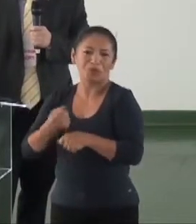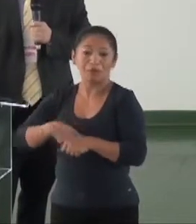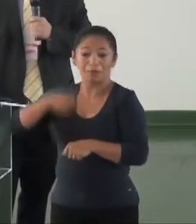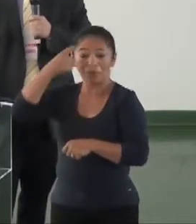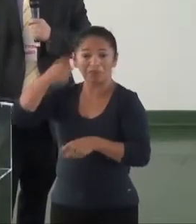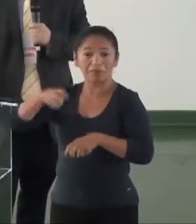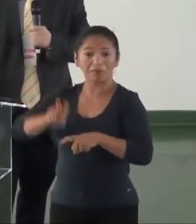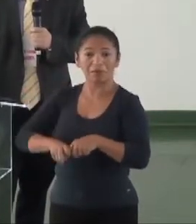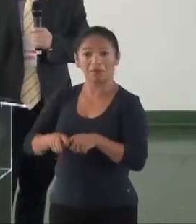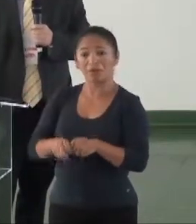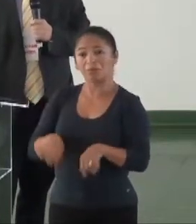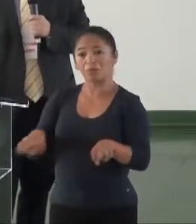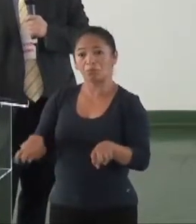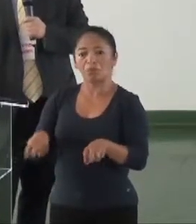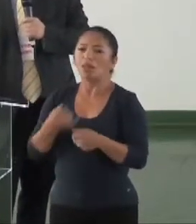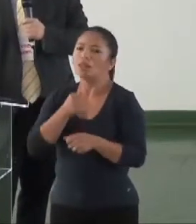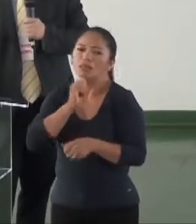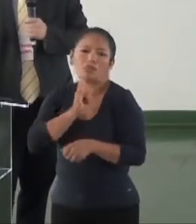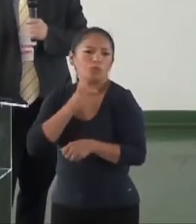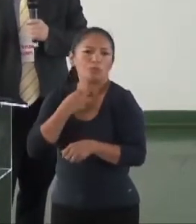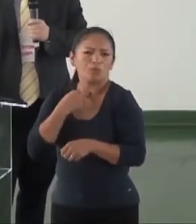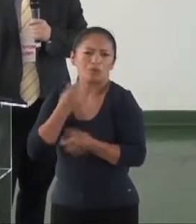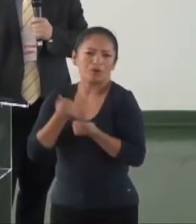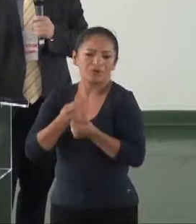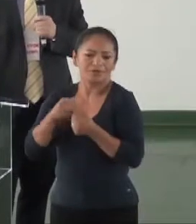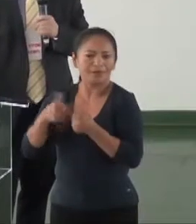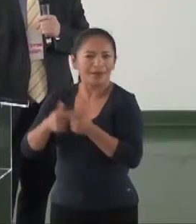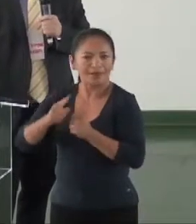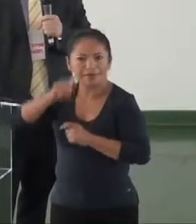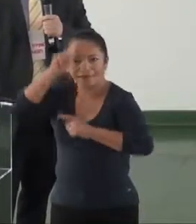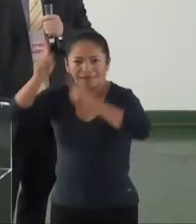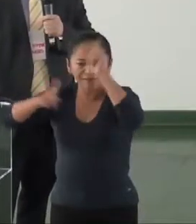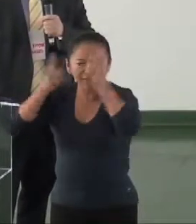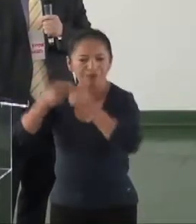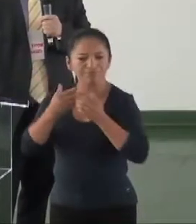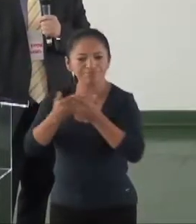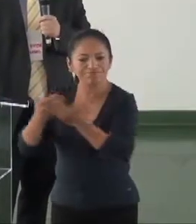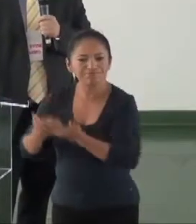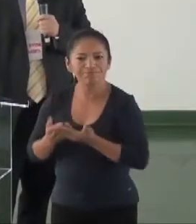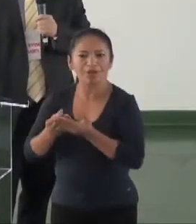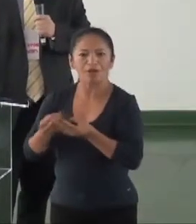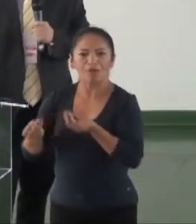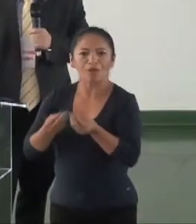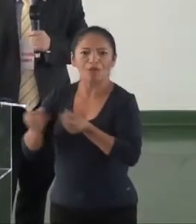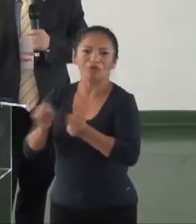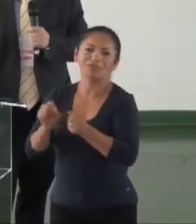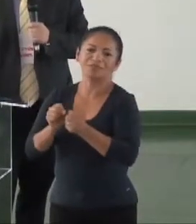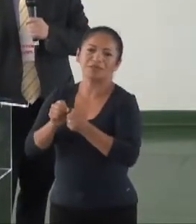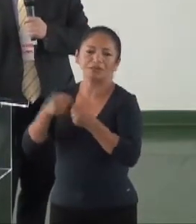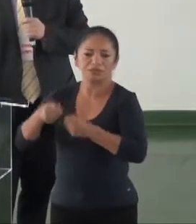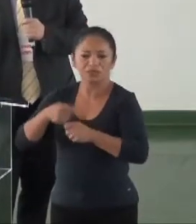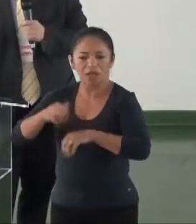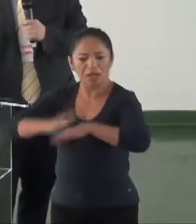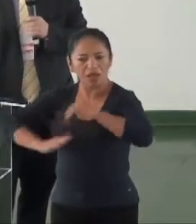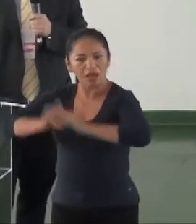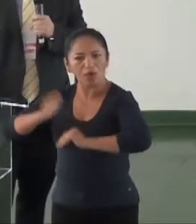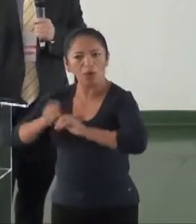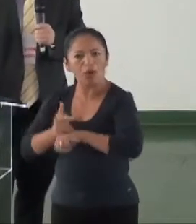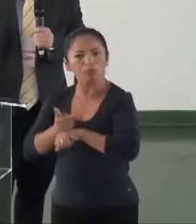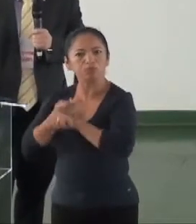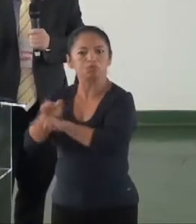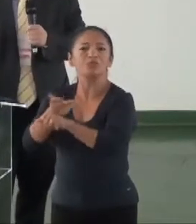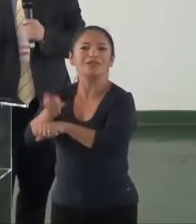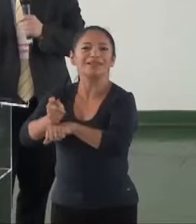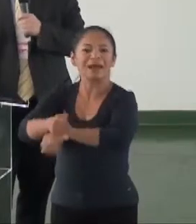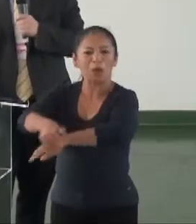cadeira, no seu gabinete. Que ele, como dizia o ex-ministro Joaquim Barbosa, vá às ruas, efetivamente vá